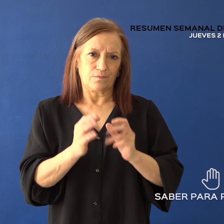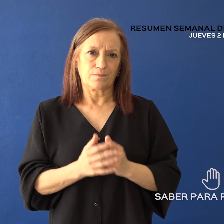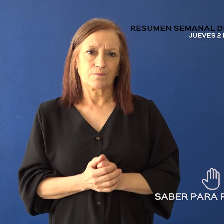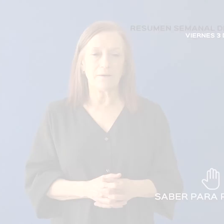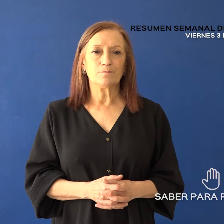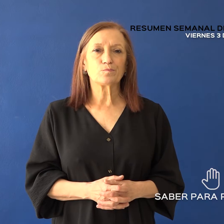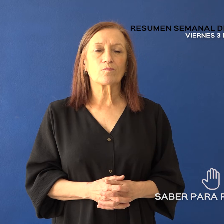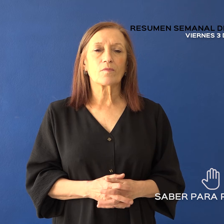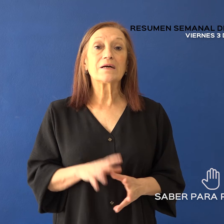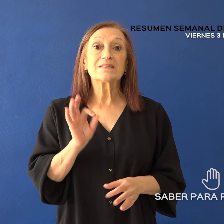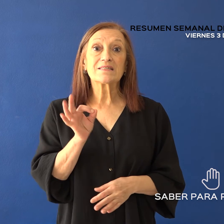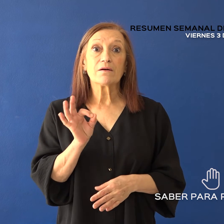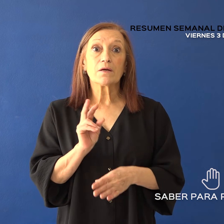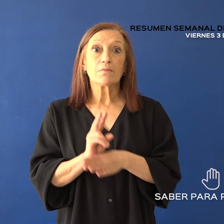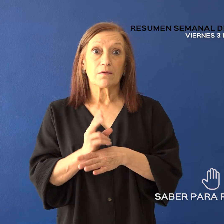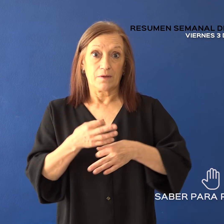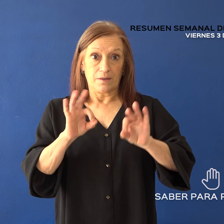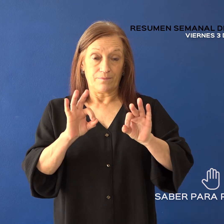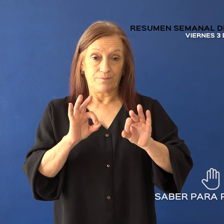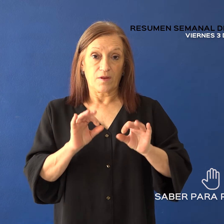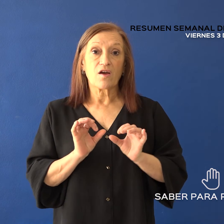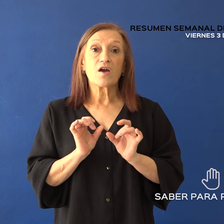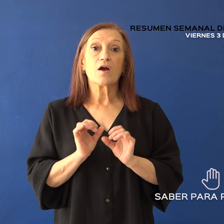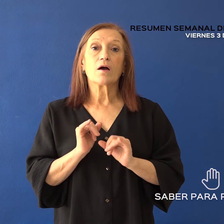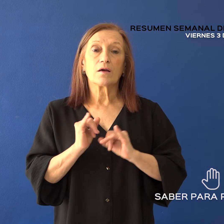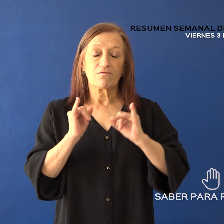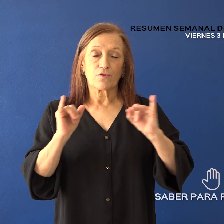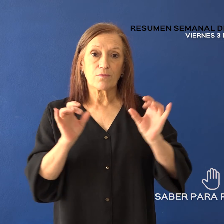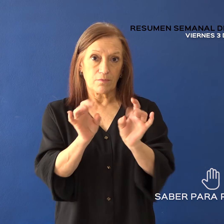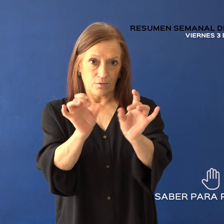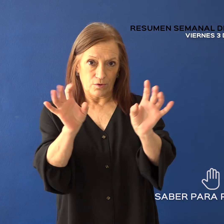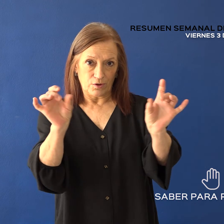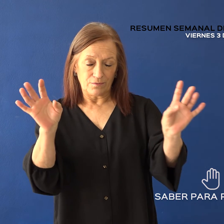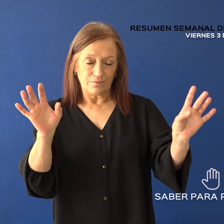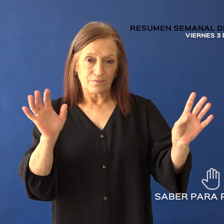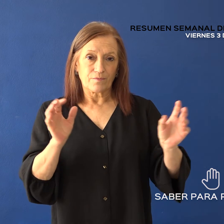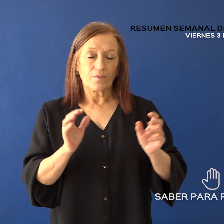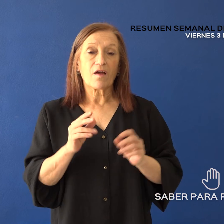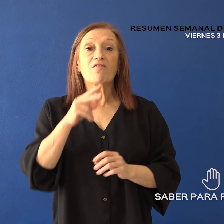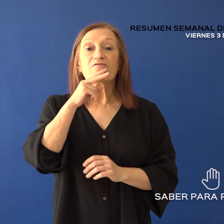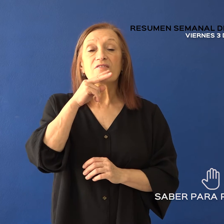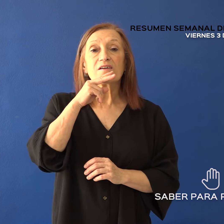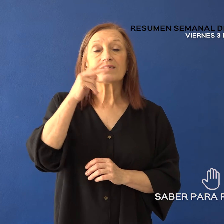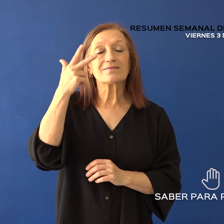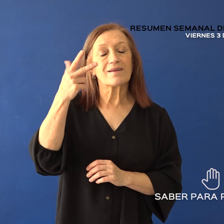Saber para prevenir. Informe epidemiológico. Viernes 3 de diciembre.